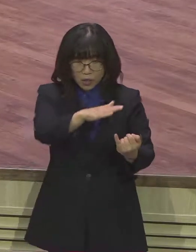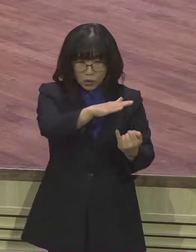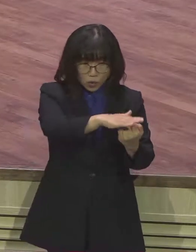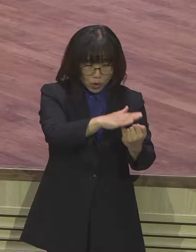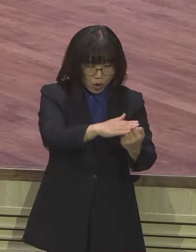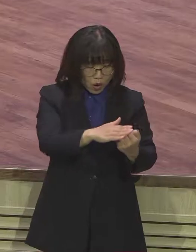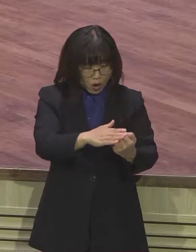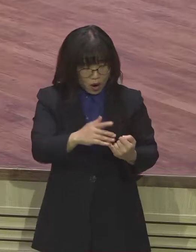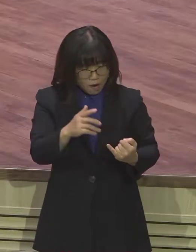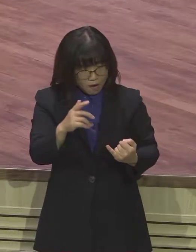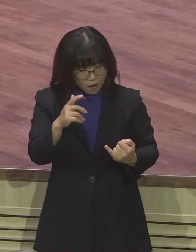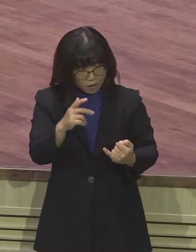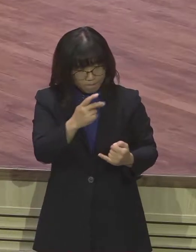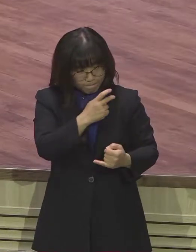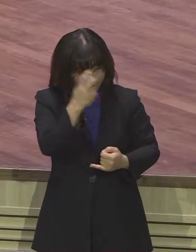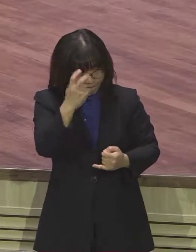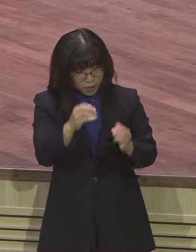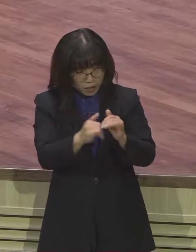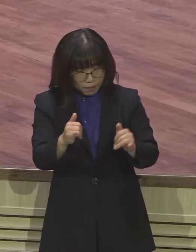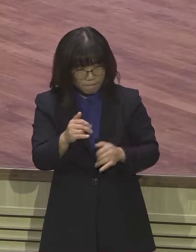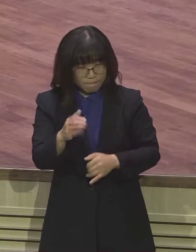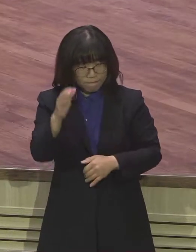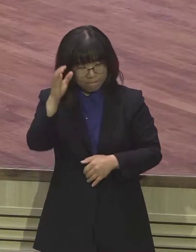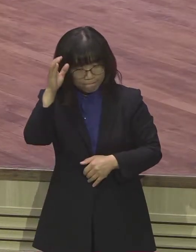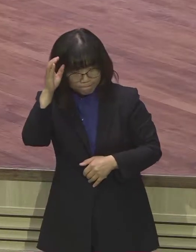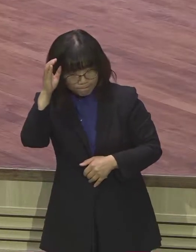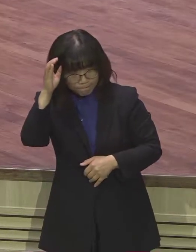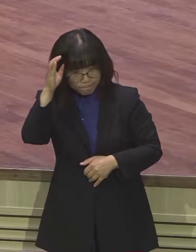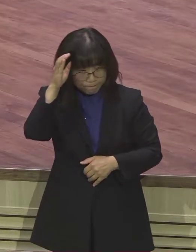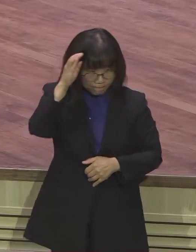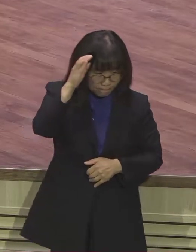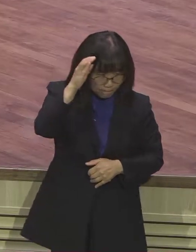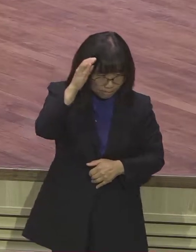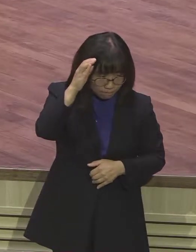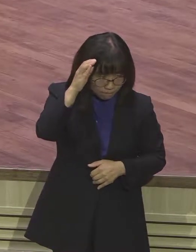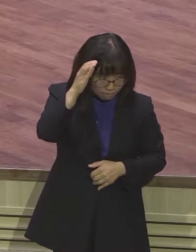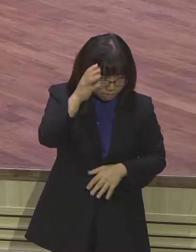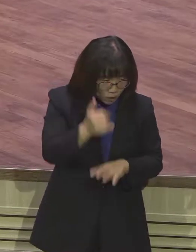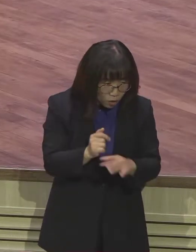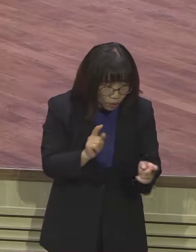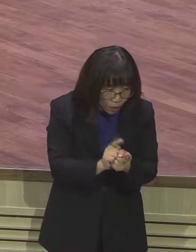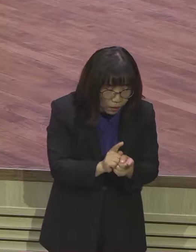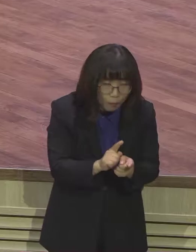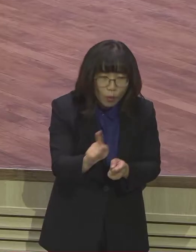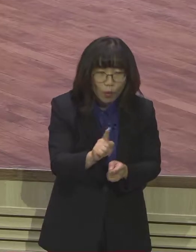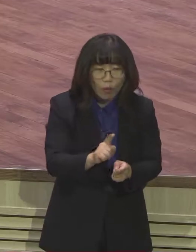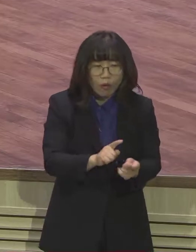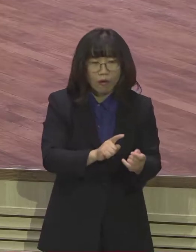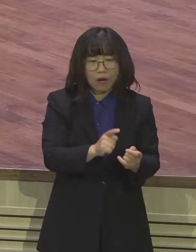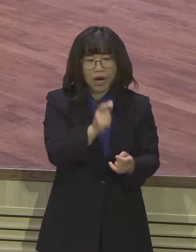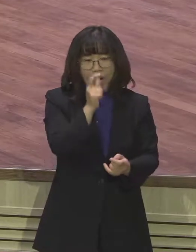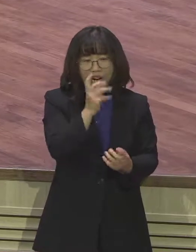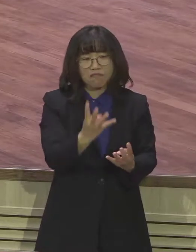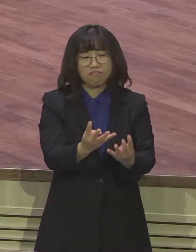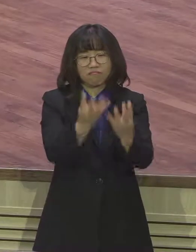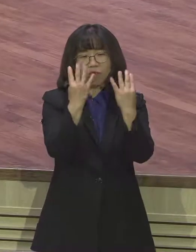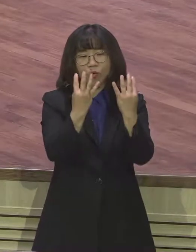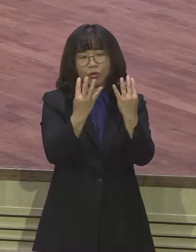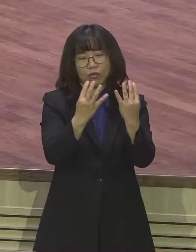소녀가 어디에 있었냐 교도소에 있었습니다 나쁜 일을 했다는 거죠 뭔가 인생이 꼬인 거죠 이걸